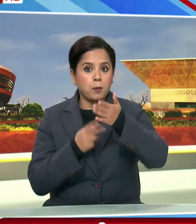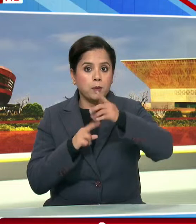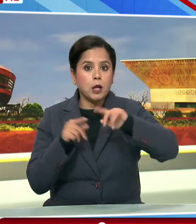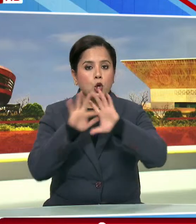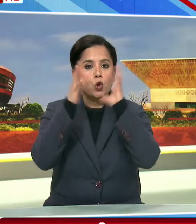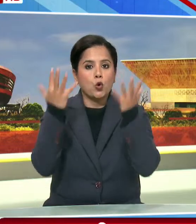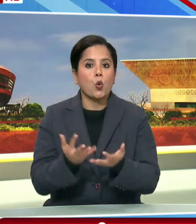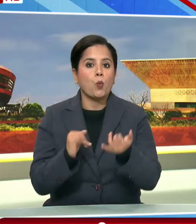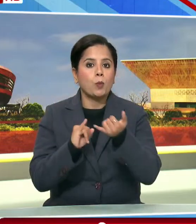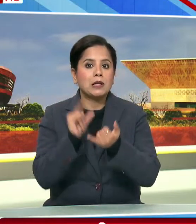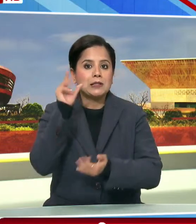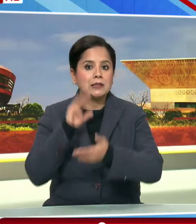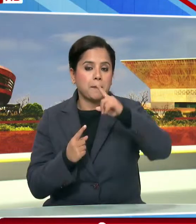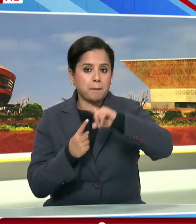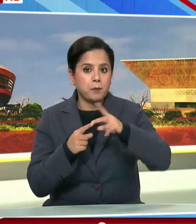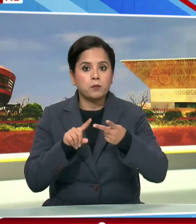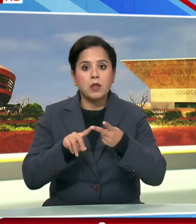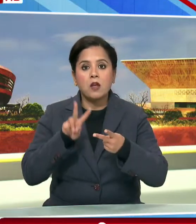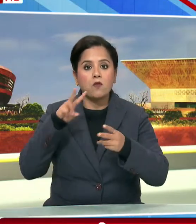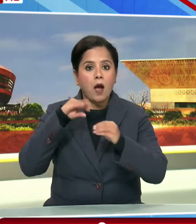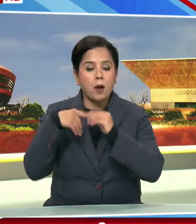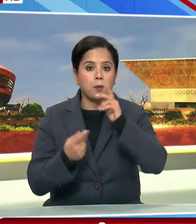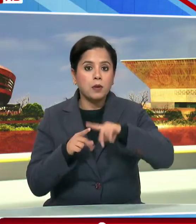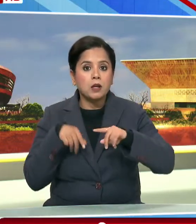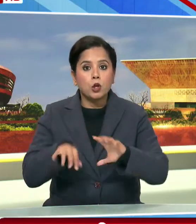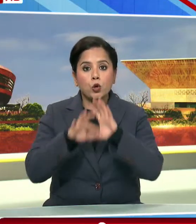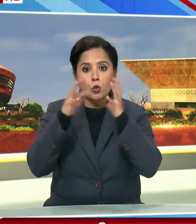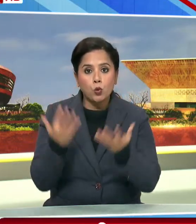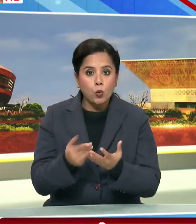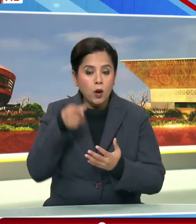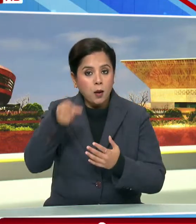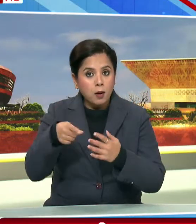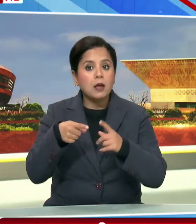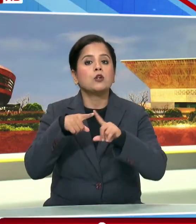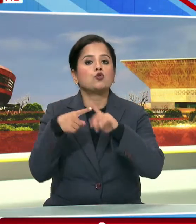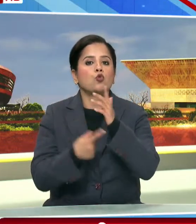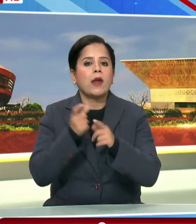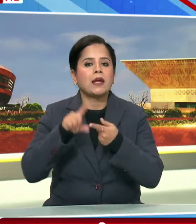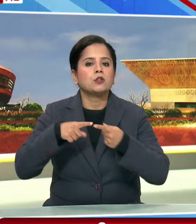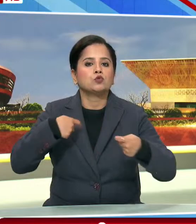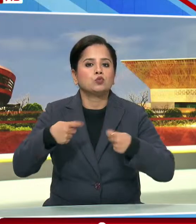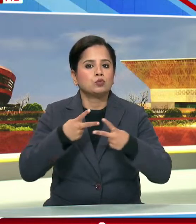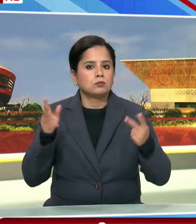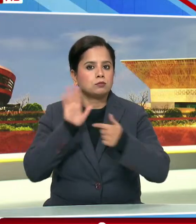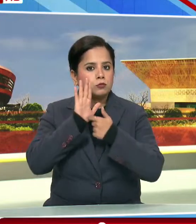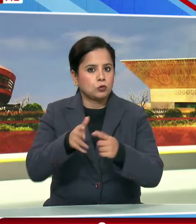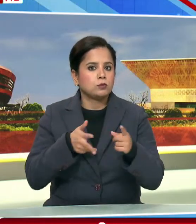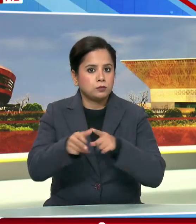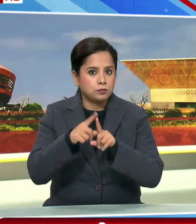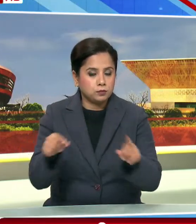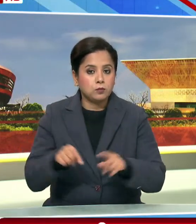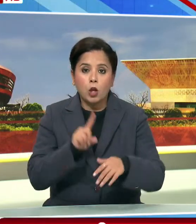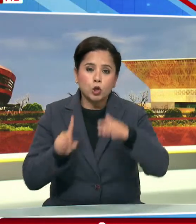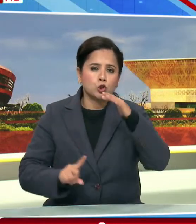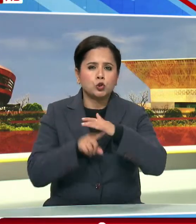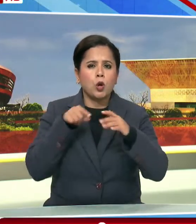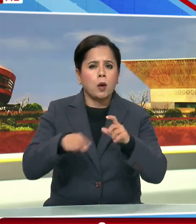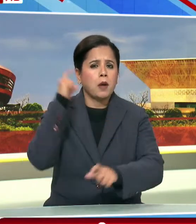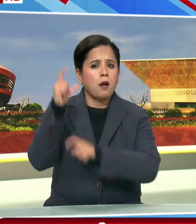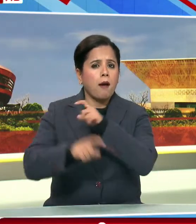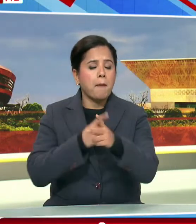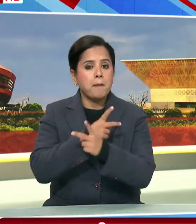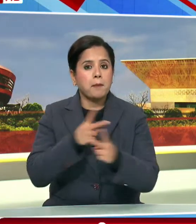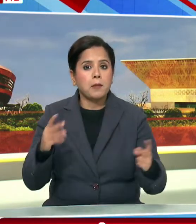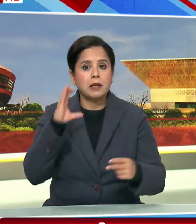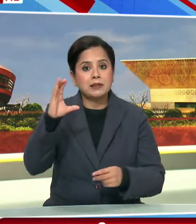ग्लोबल समिट और वाइबरेंट गुजुरात ग्लोबल ट्रेट शो का करेंगे शुभारंब शीर्ष वैश्विक कंपनियों